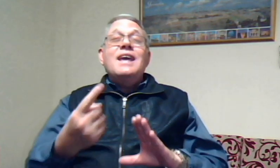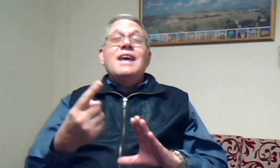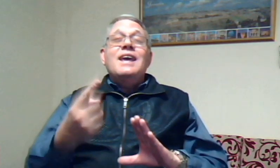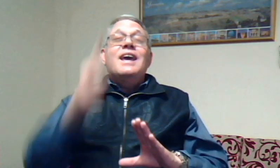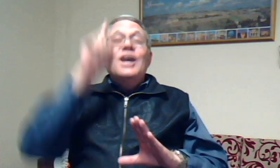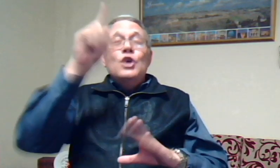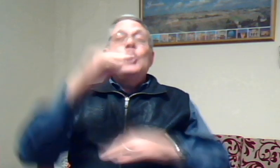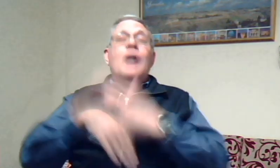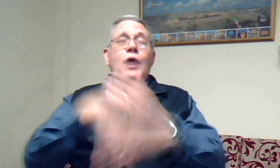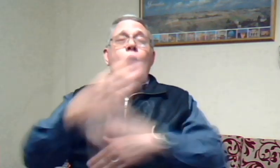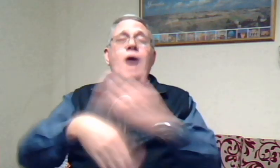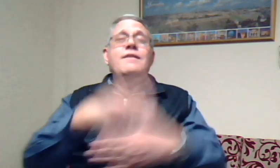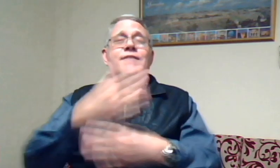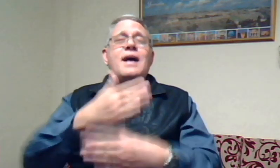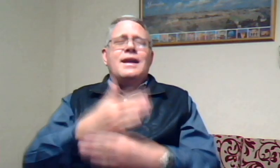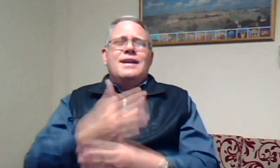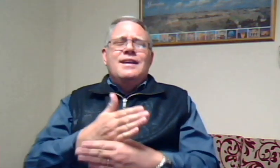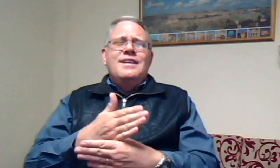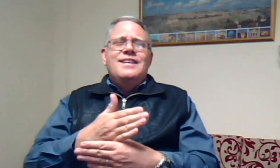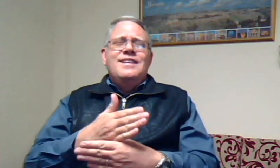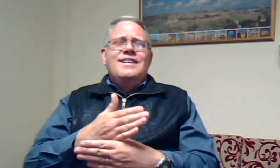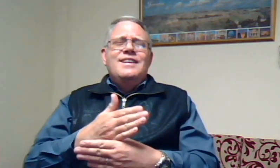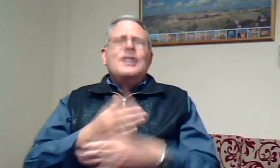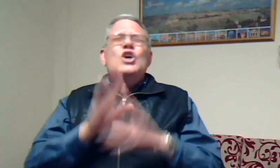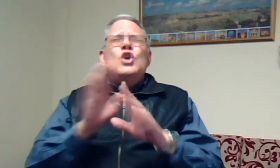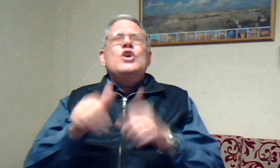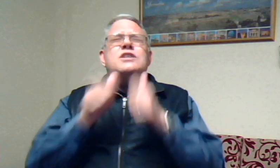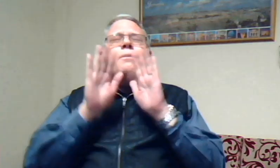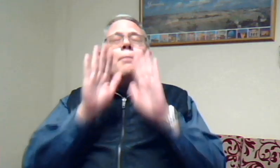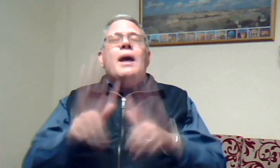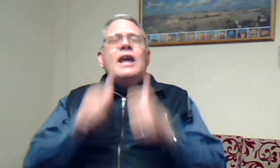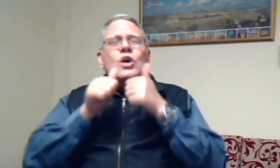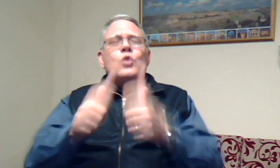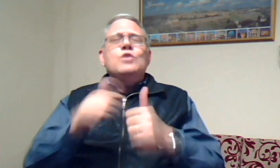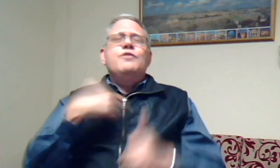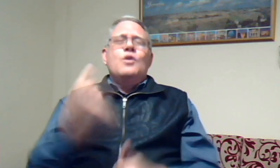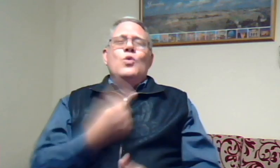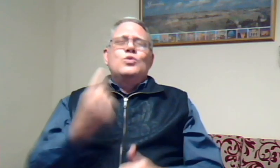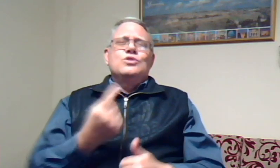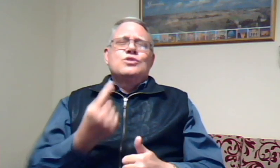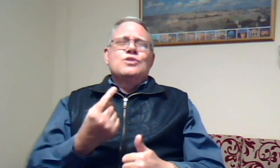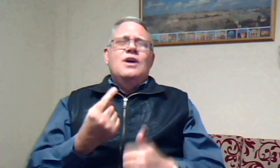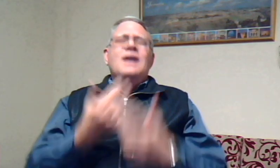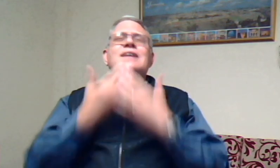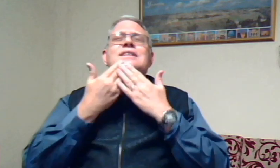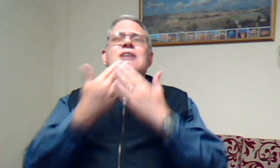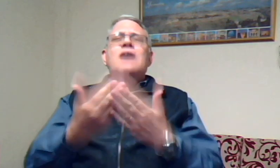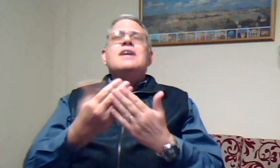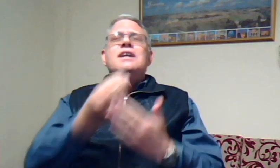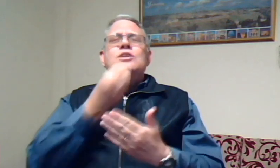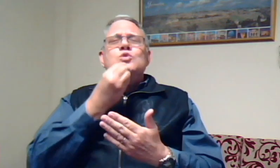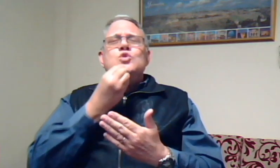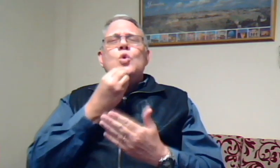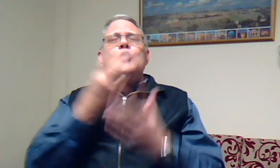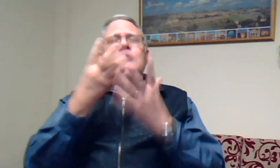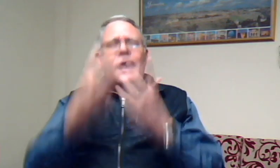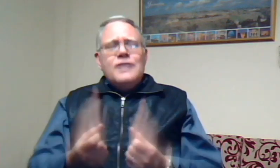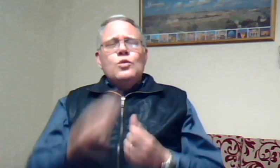u hou aan werk. U is baie goed vir ons. Dankie dat ons kos het om te